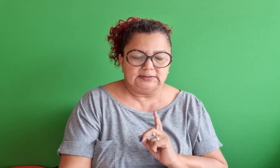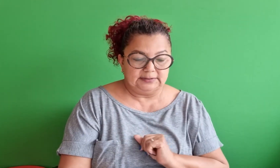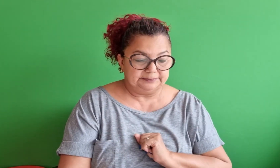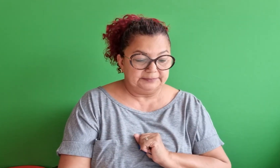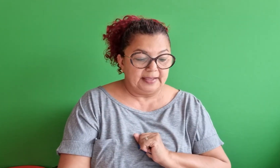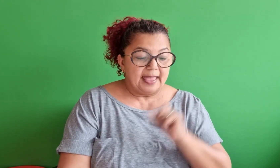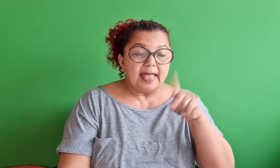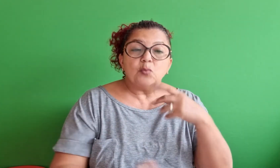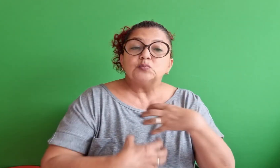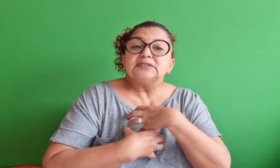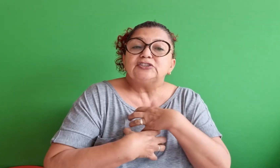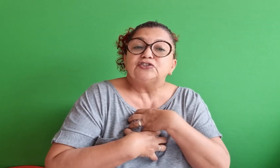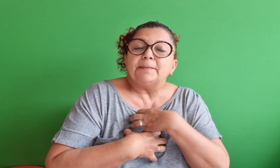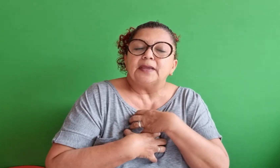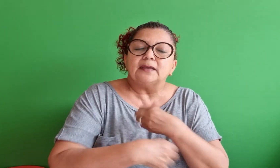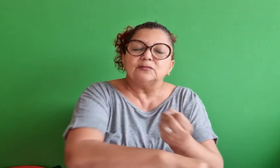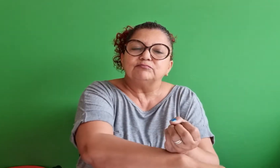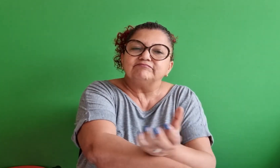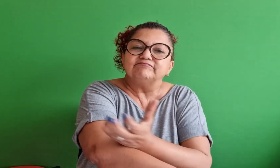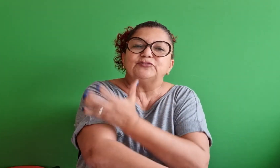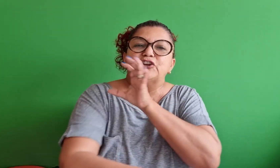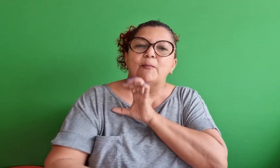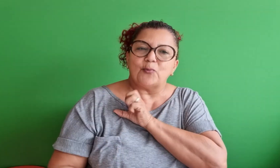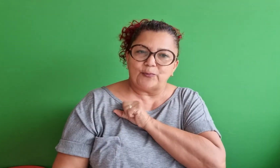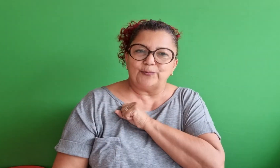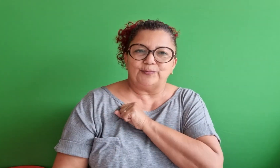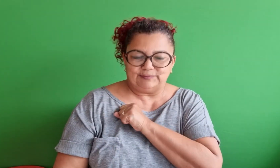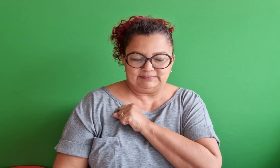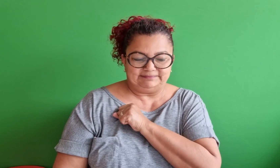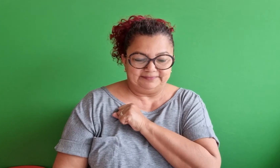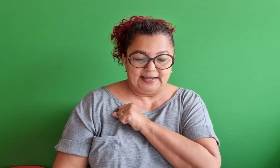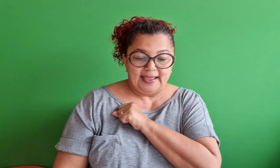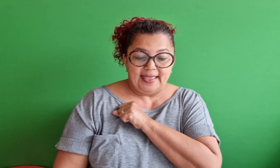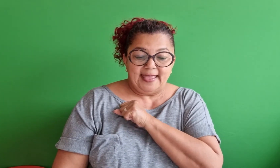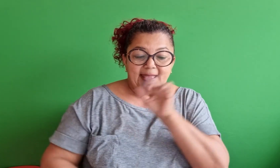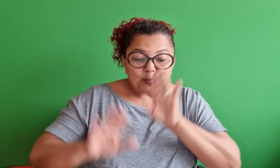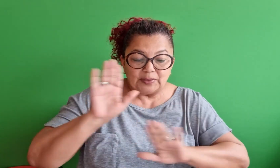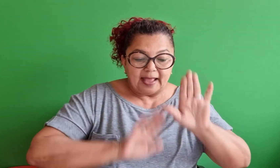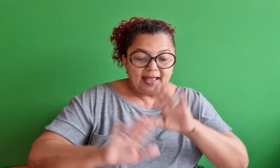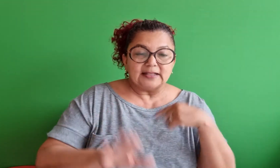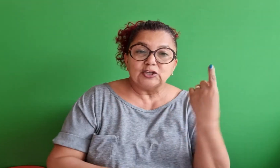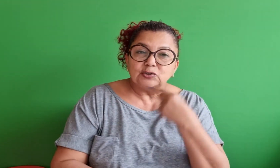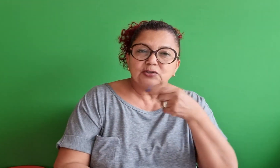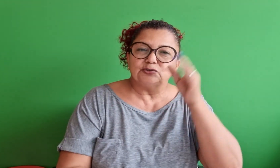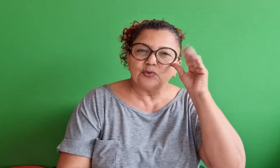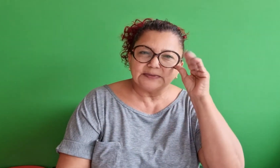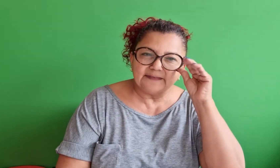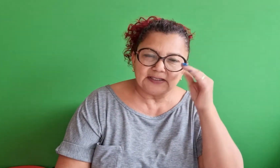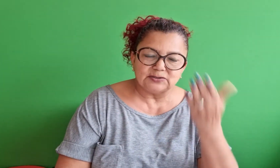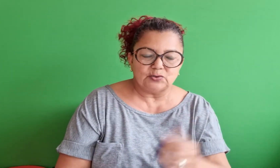Você não está sendo egoísta porque é um sentimento de amor, de cuidado com as